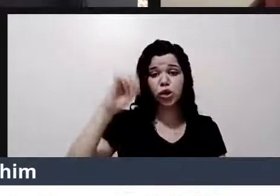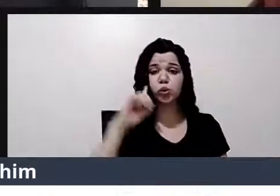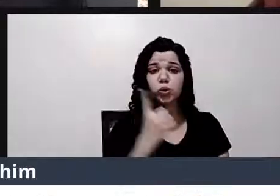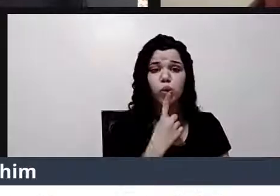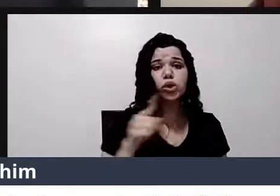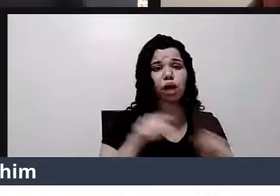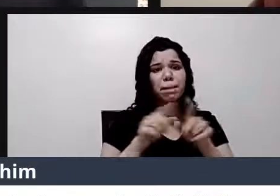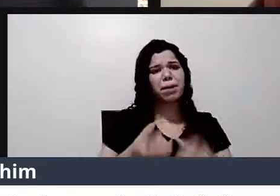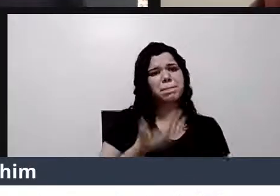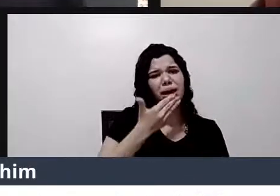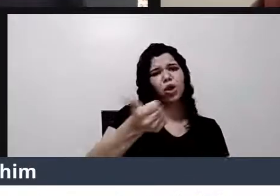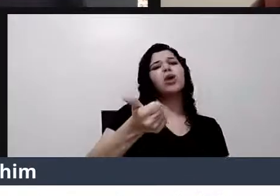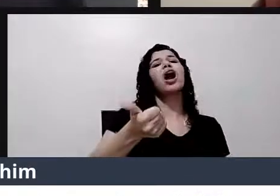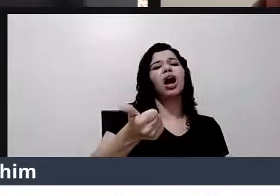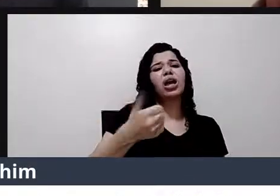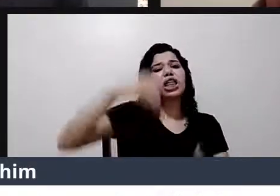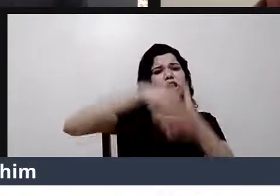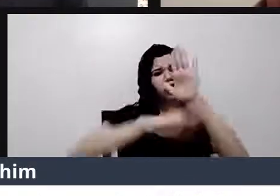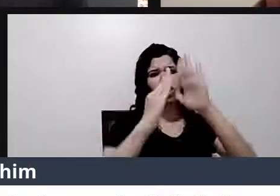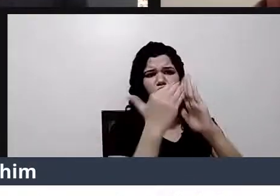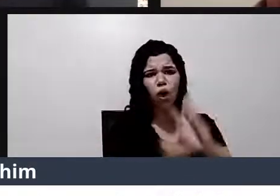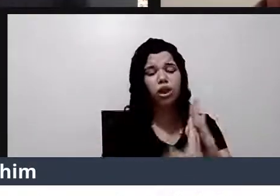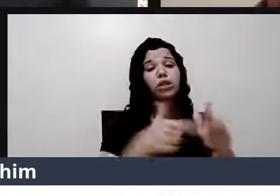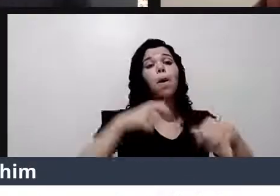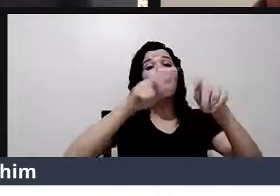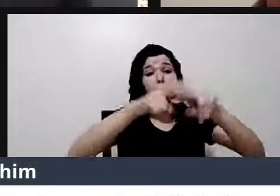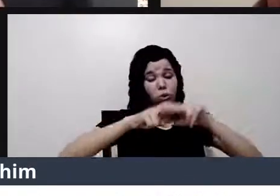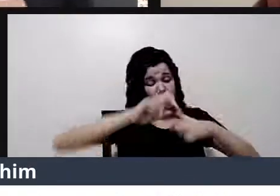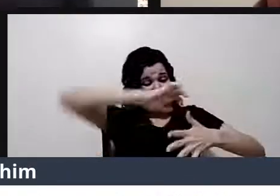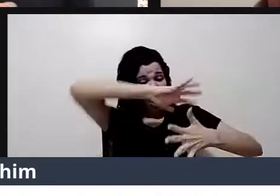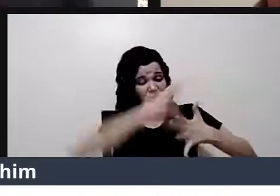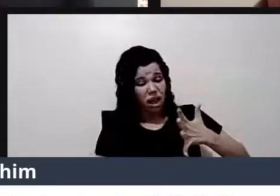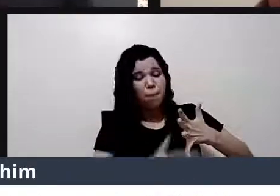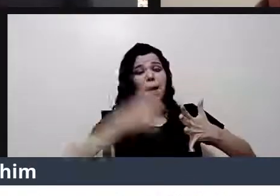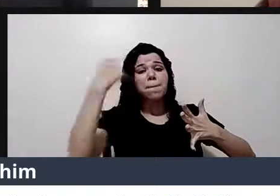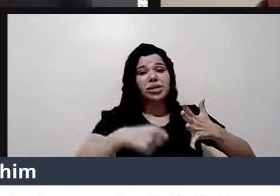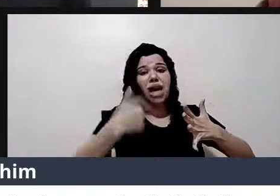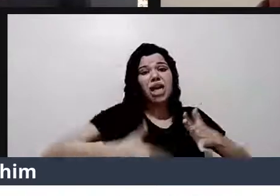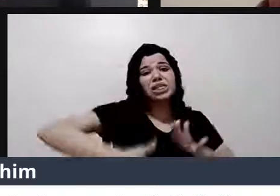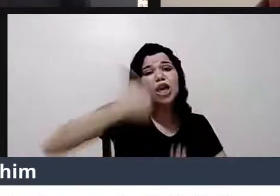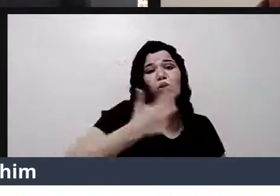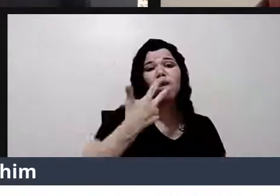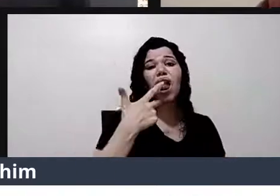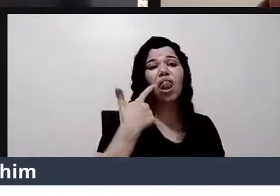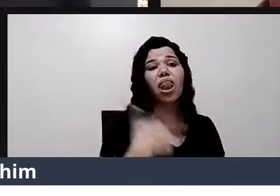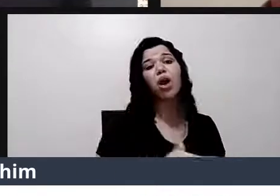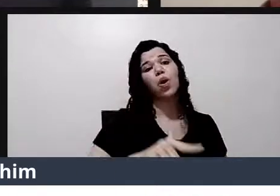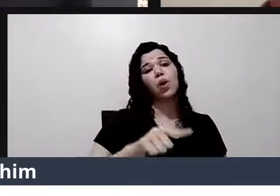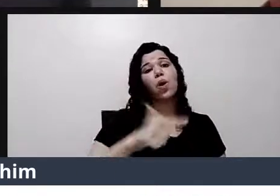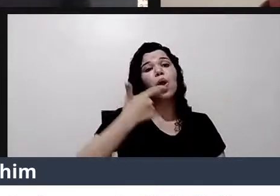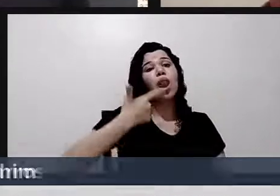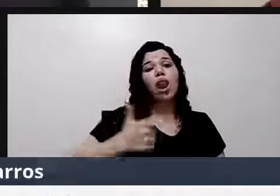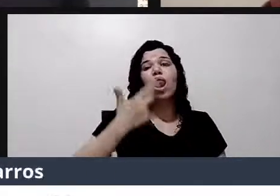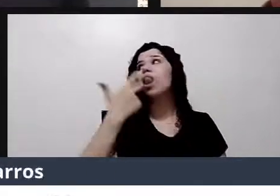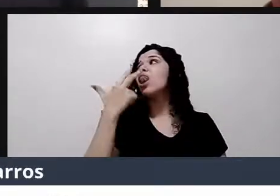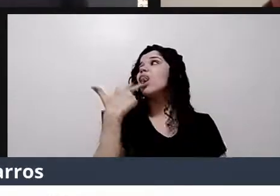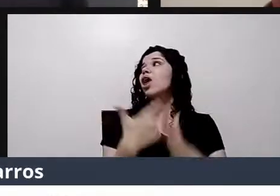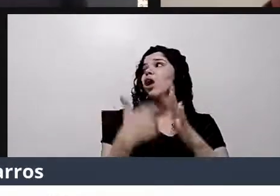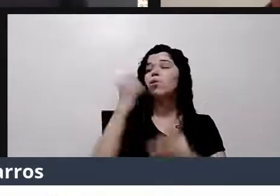deles também. Então, a Libris precisa, como a Libris é a segunda língua oficial do país, ela precisa estar nas escolas. Precisa estar com